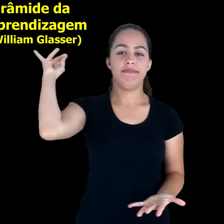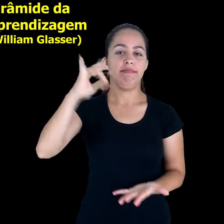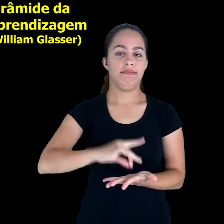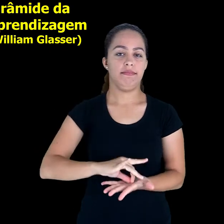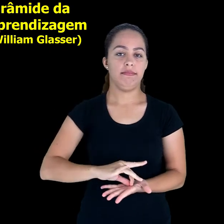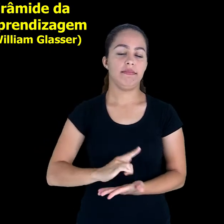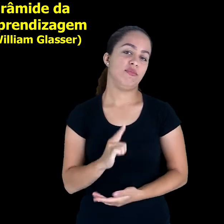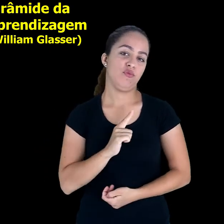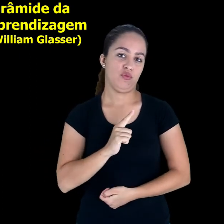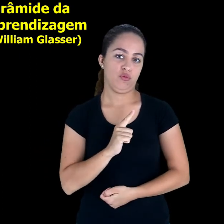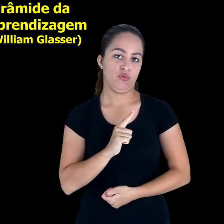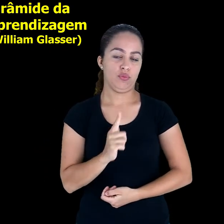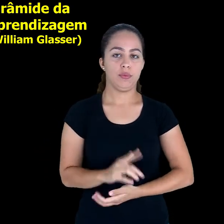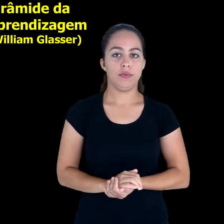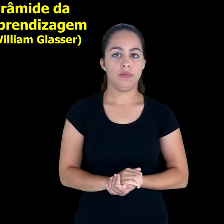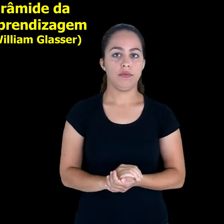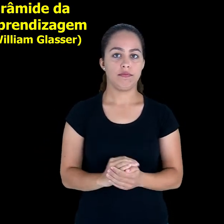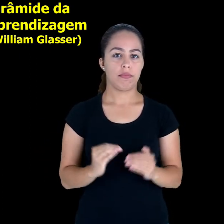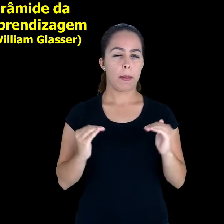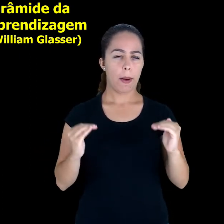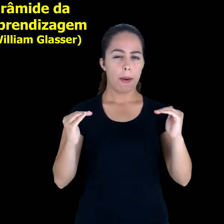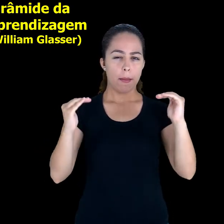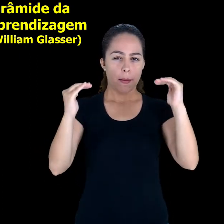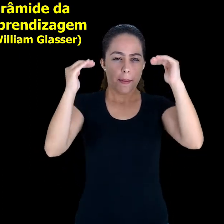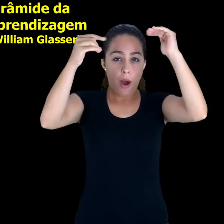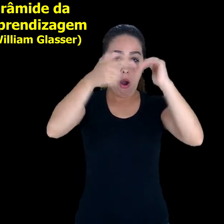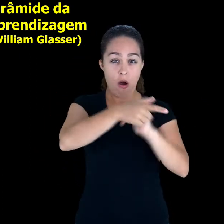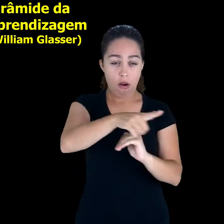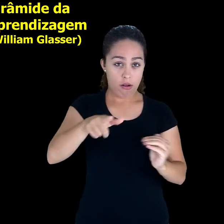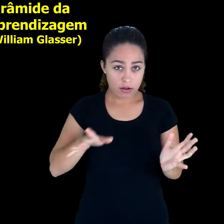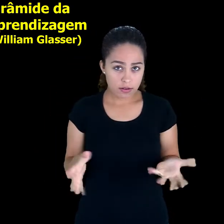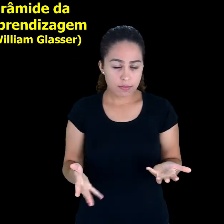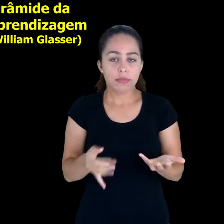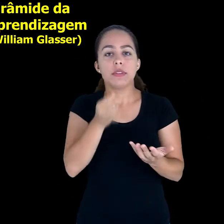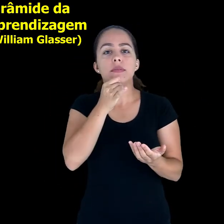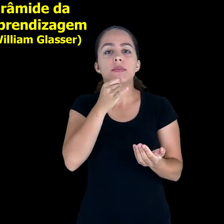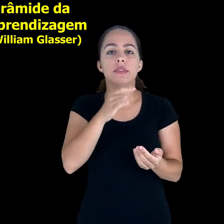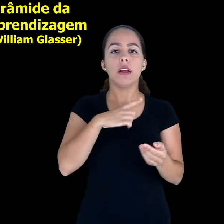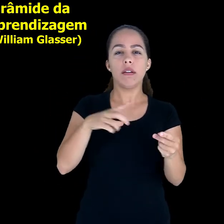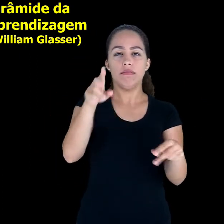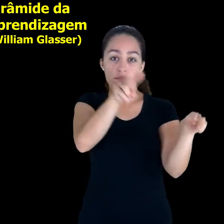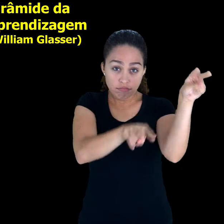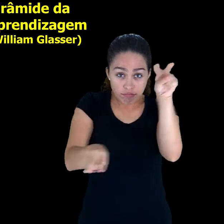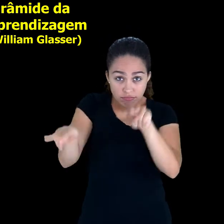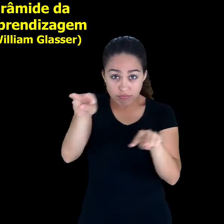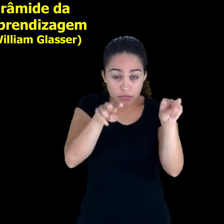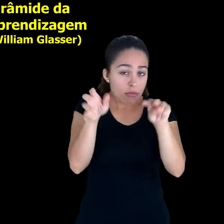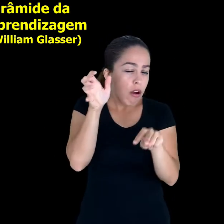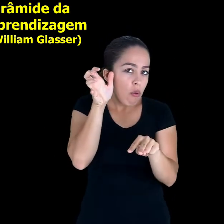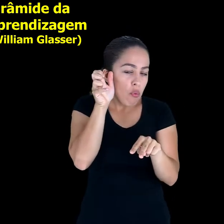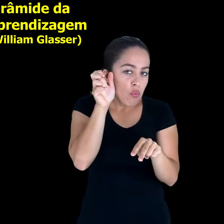efetivação da aprendizagem. Os demais estímulos, com recursos audiovisuais,